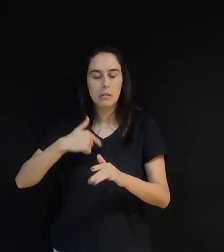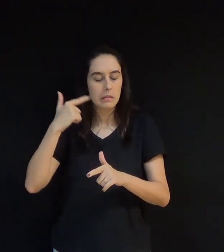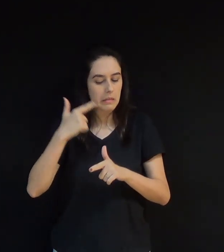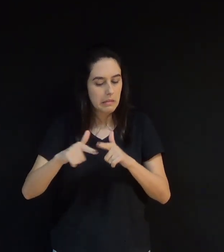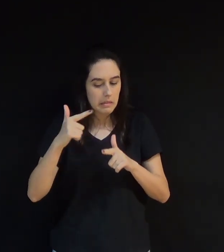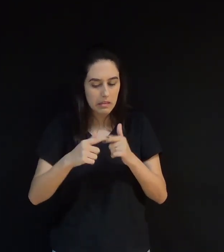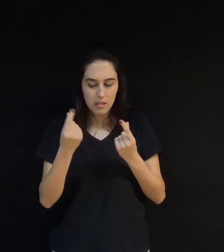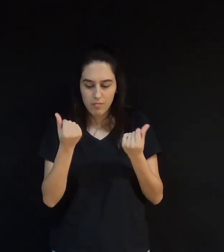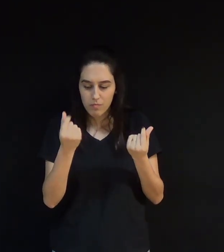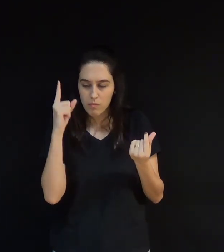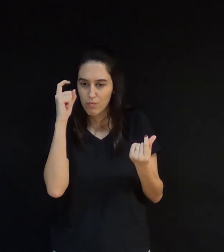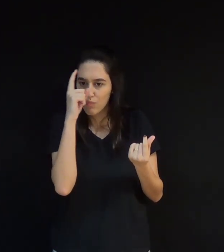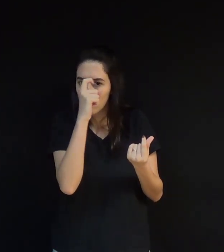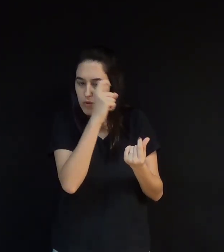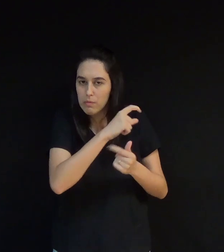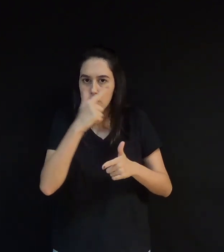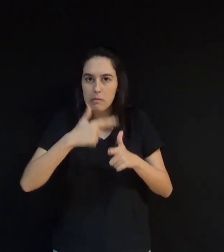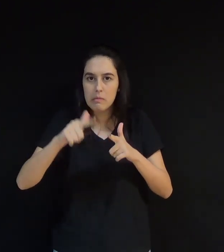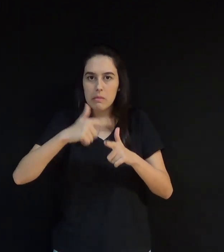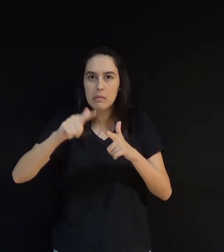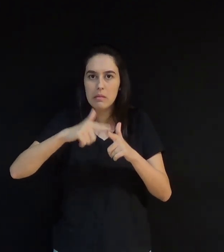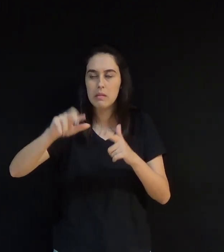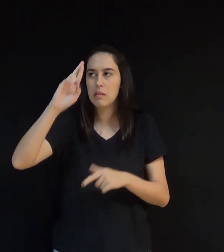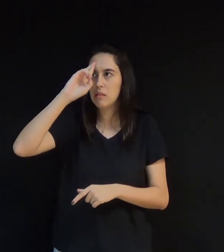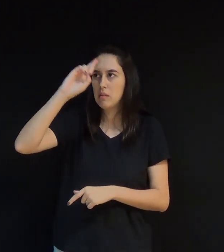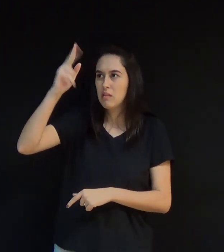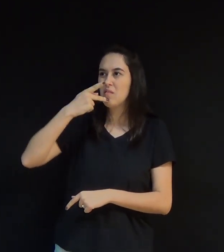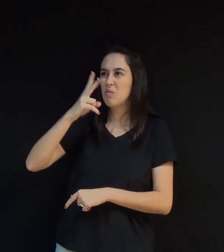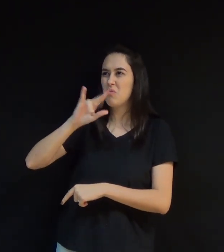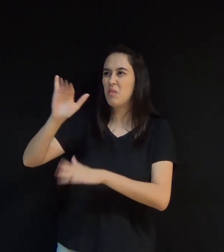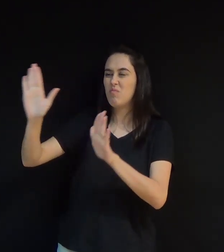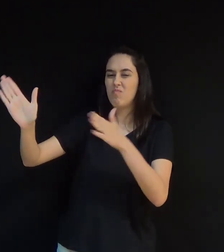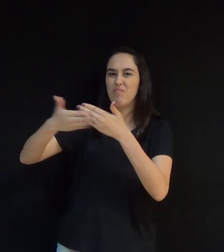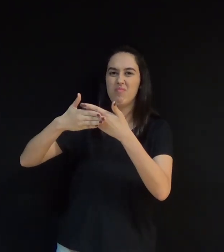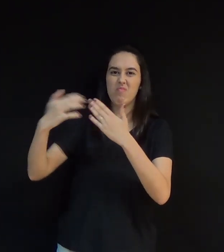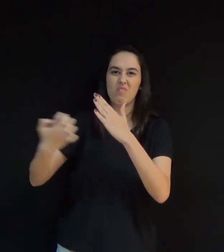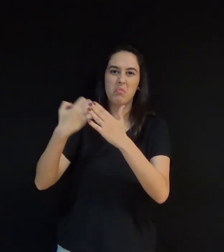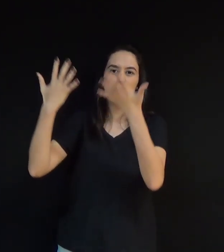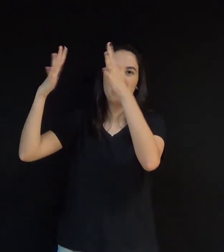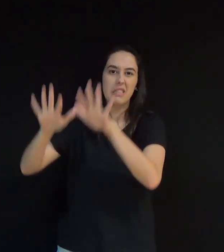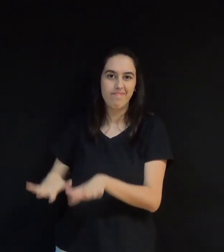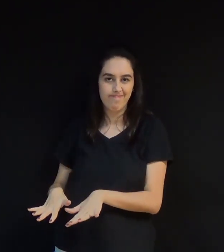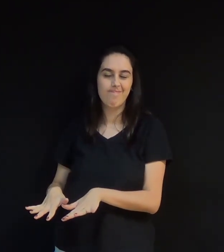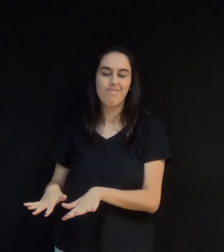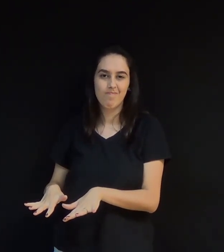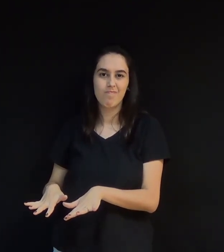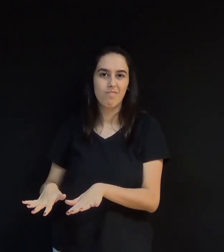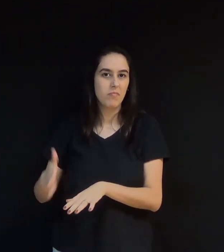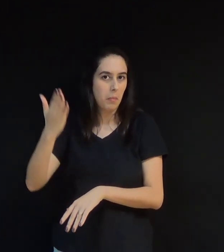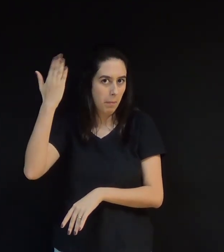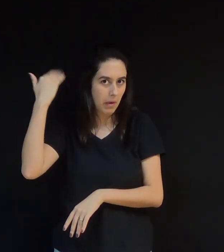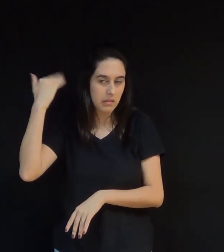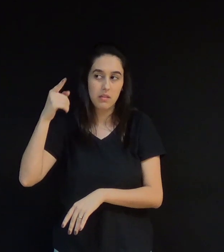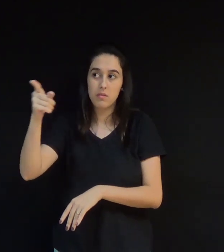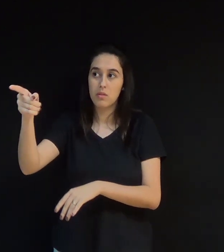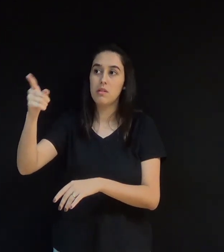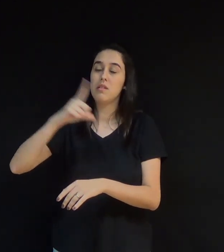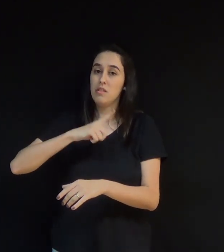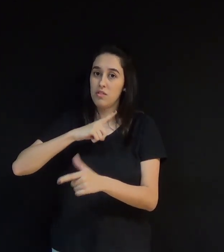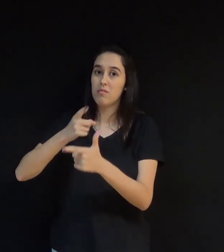financeiros ao ponto do proprietário ter que fechar a empresa. Naquela época, ele me devia mais de 4 meses